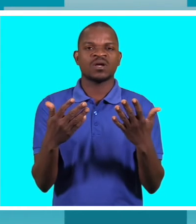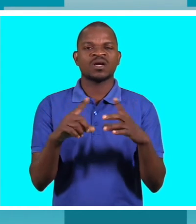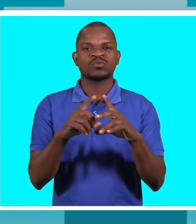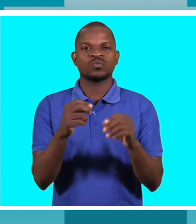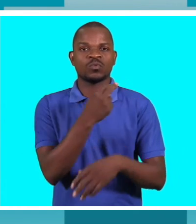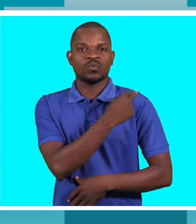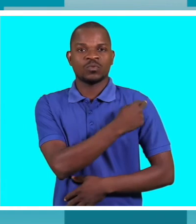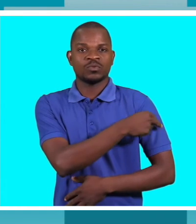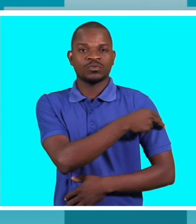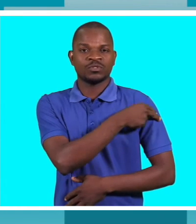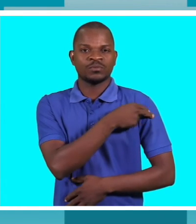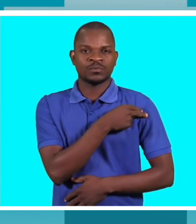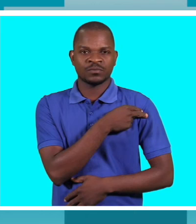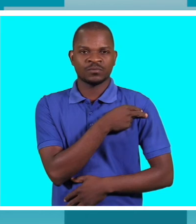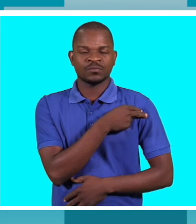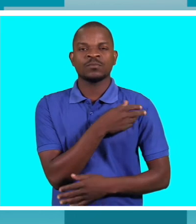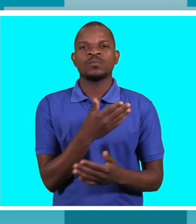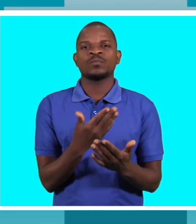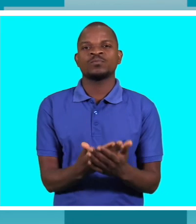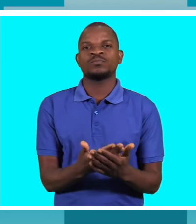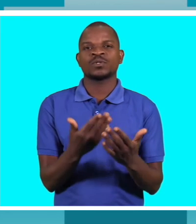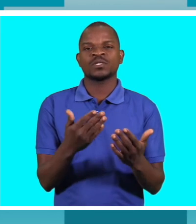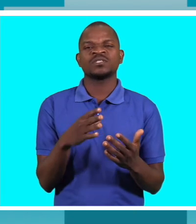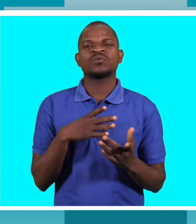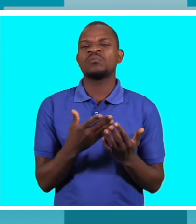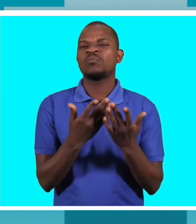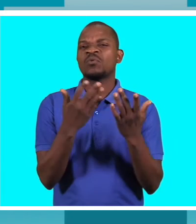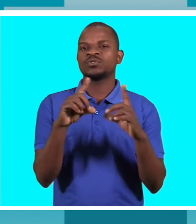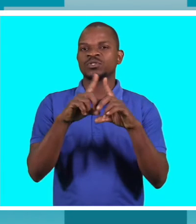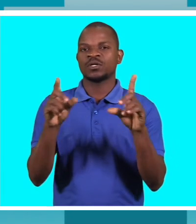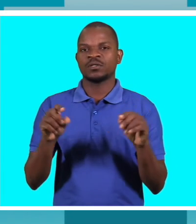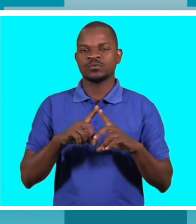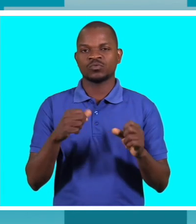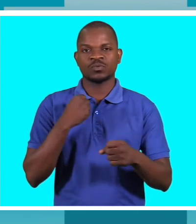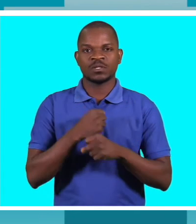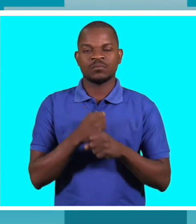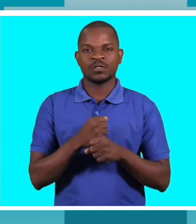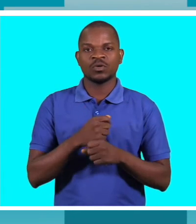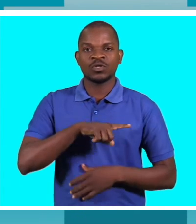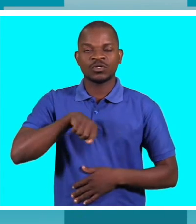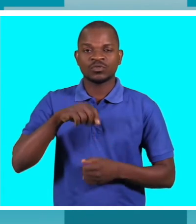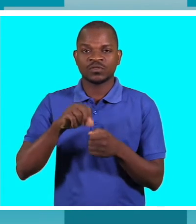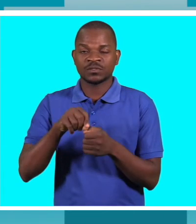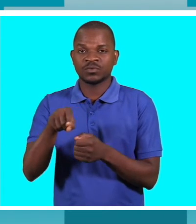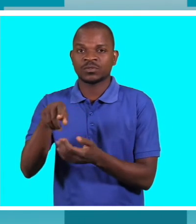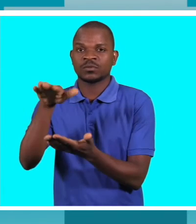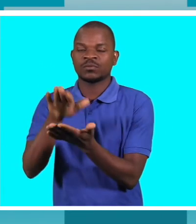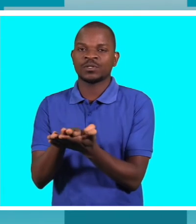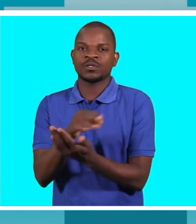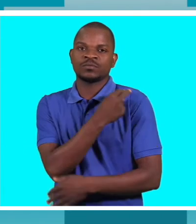sanitária é que há um conjunto de intervenções de trabalhos que estão sendo feitos a nível das unidades sanitárias no caso a questão do